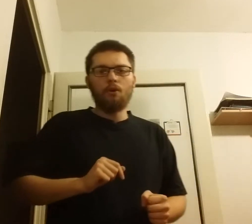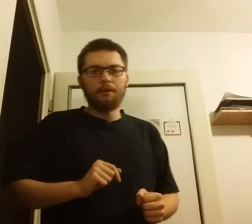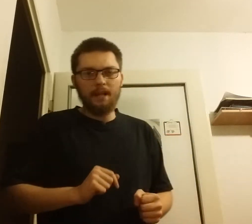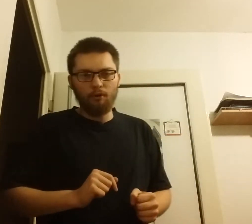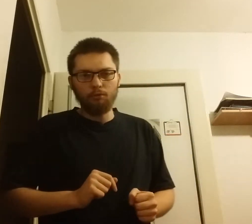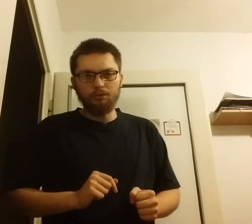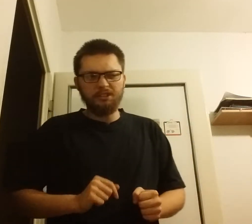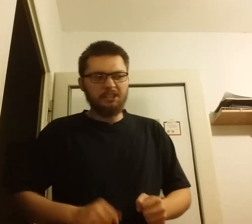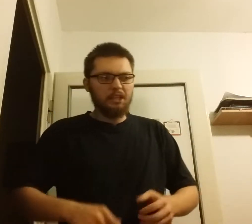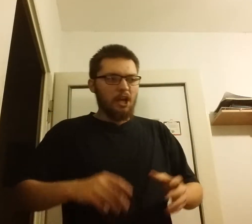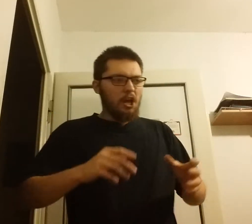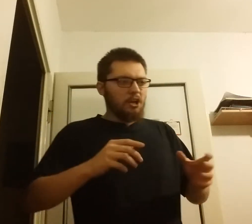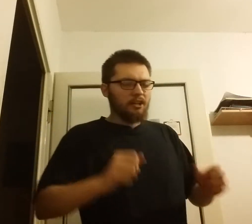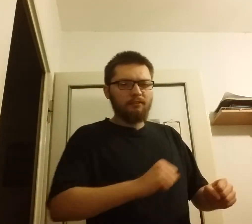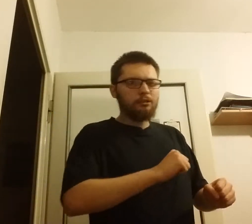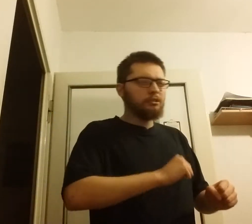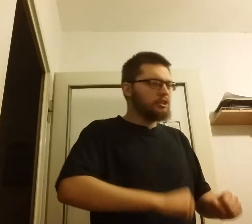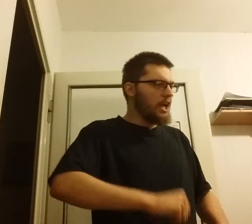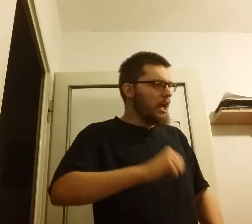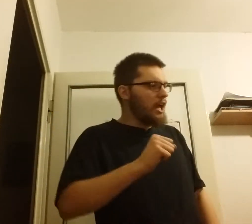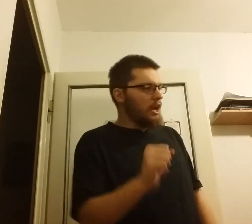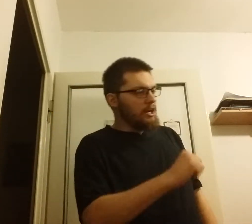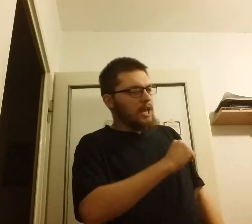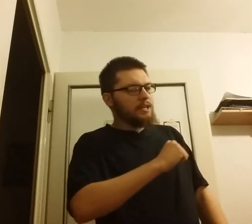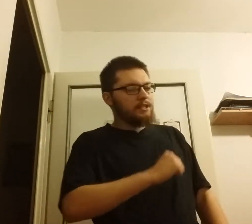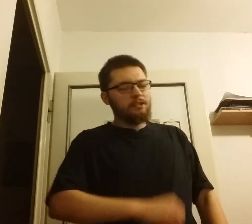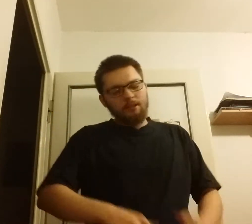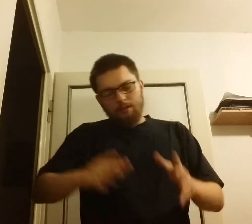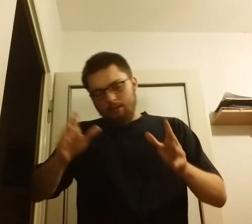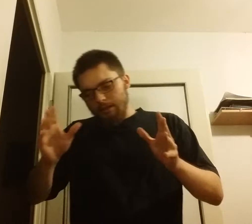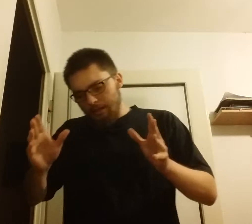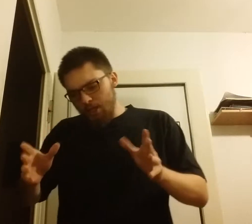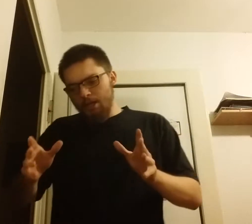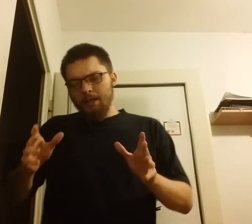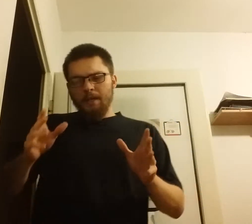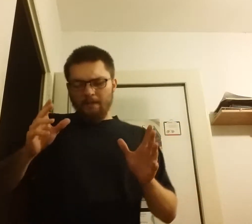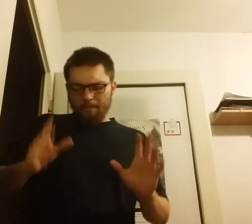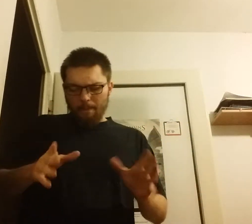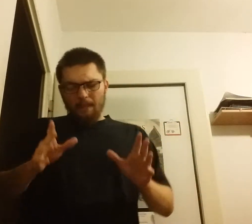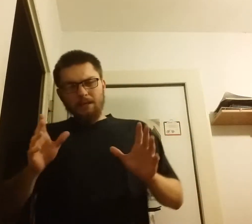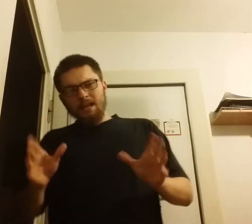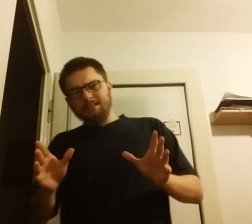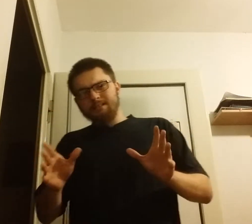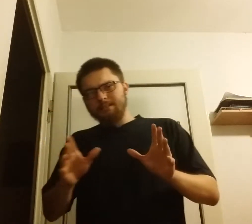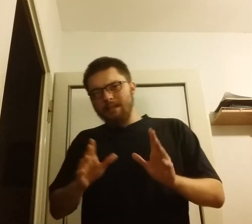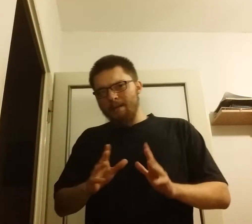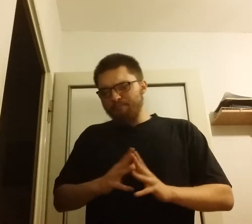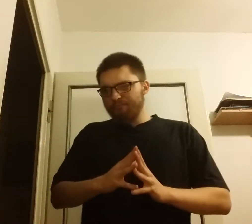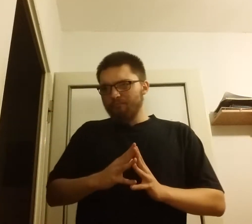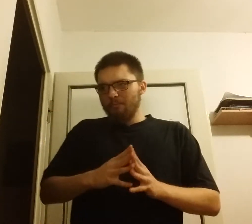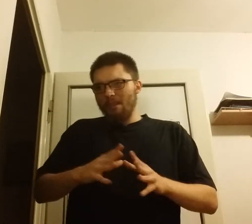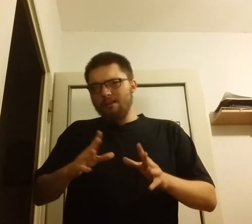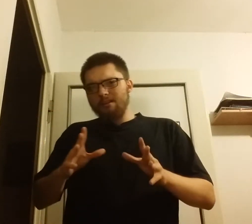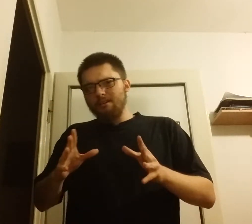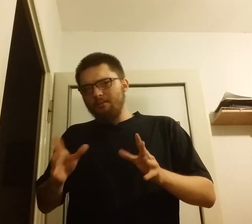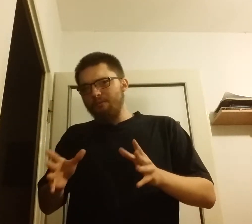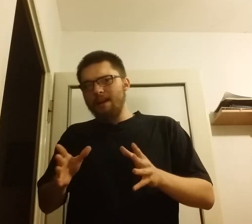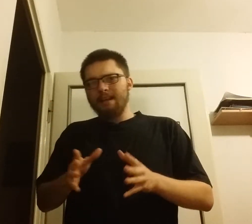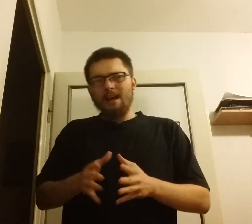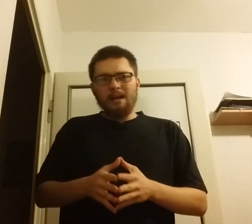rewolucji. Rewolucja Lenin i jest tam walka